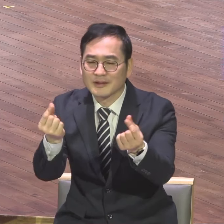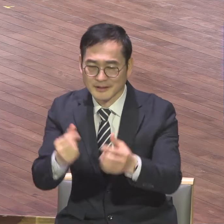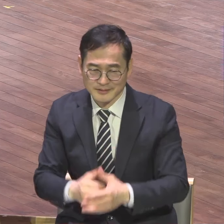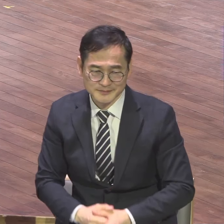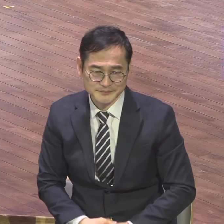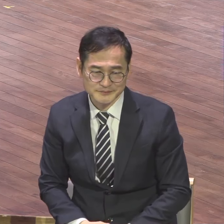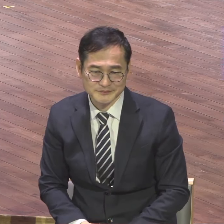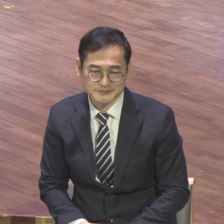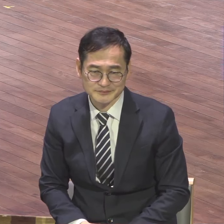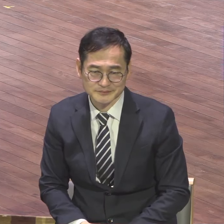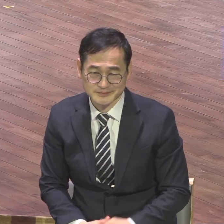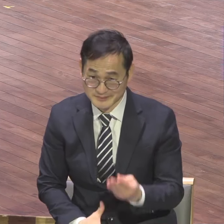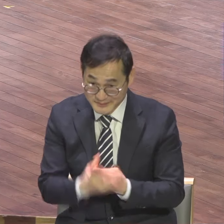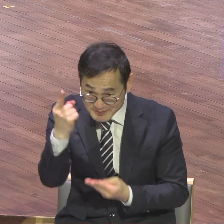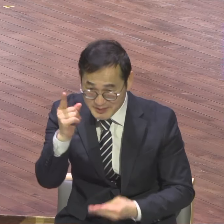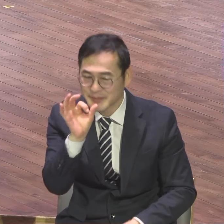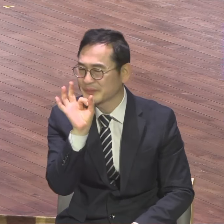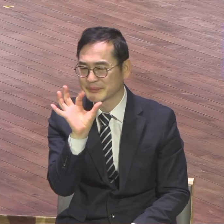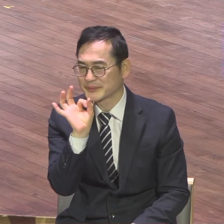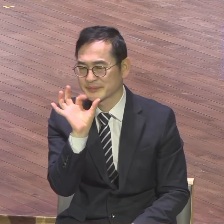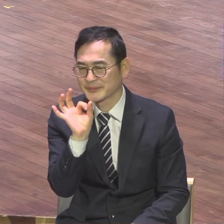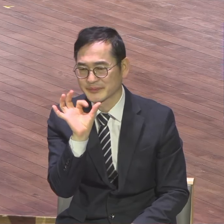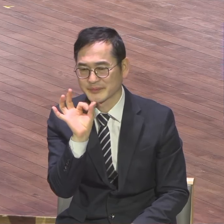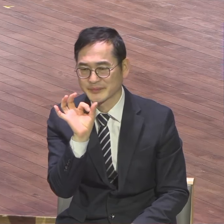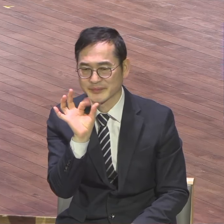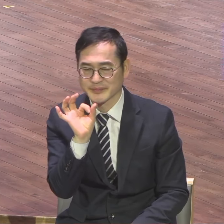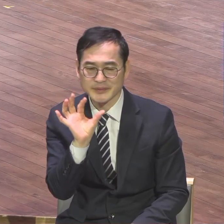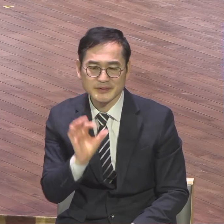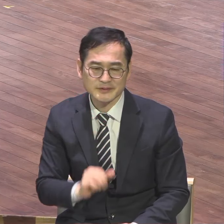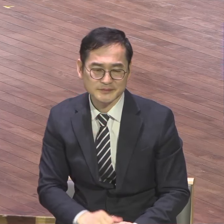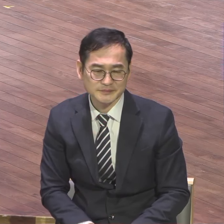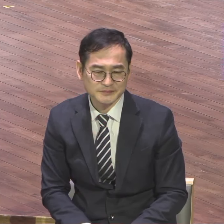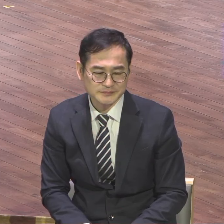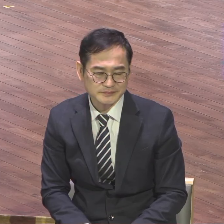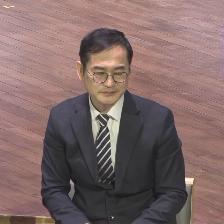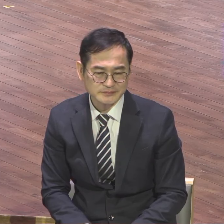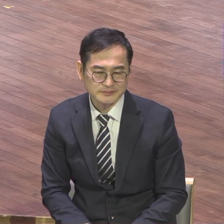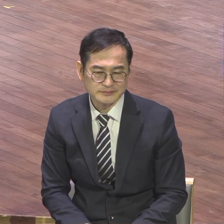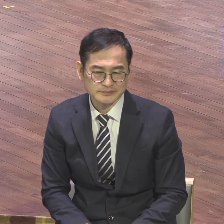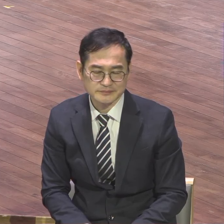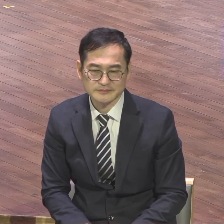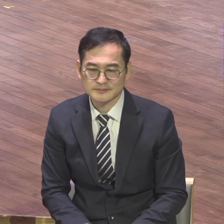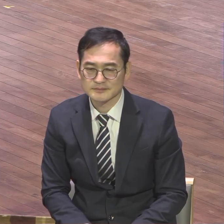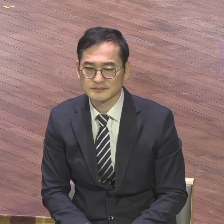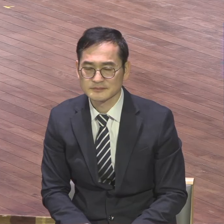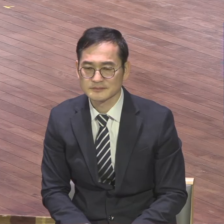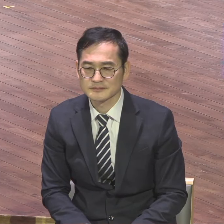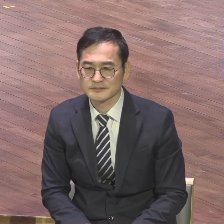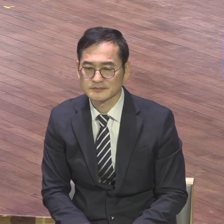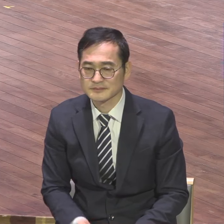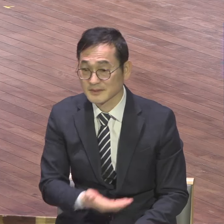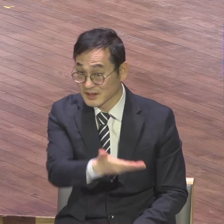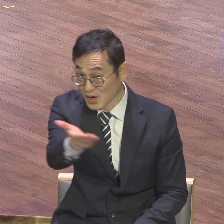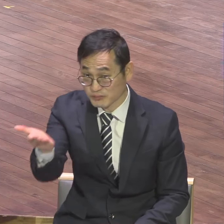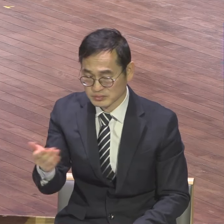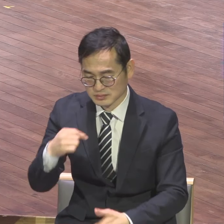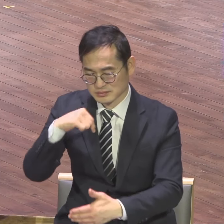안됩니다 온 뉴스가 안됩니다 안됩니다 온 뉴스가 물 건너갑니다 그래서 여러분 속에 하나님의